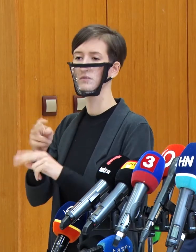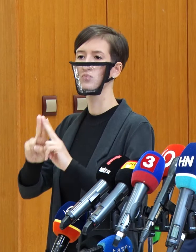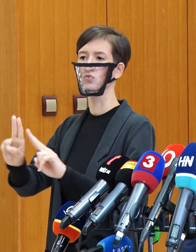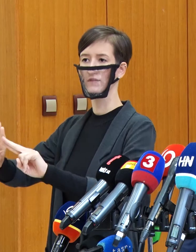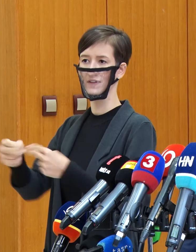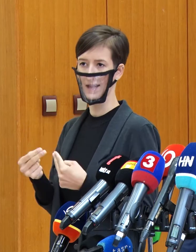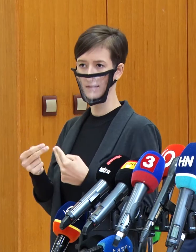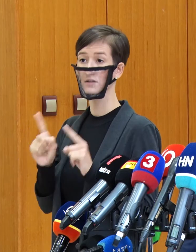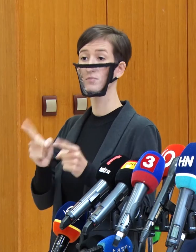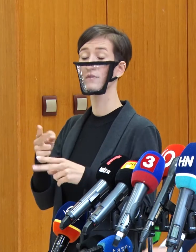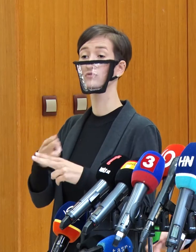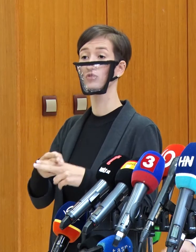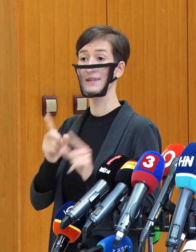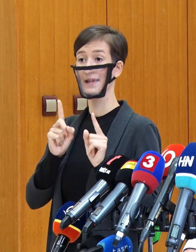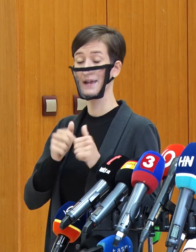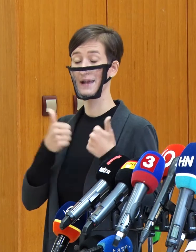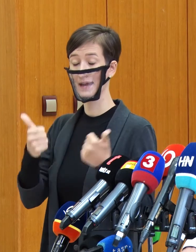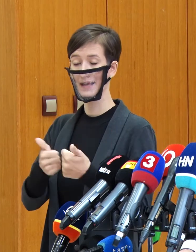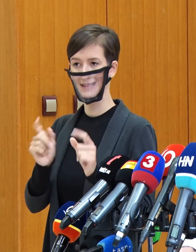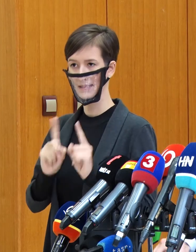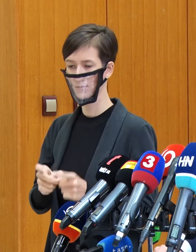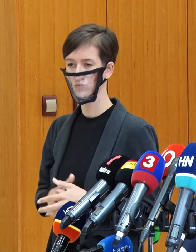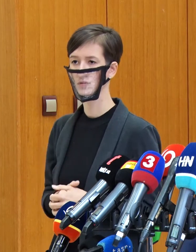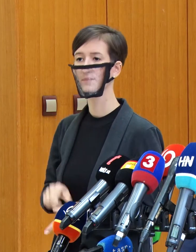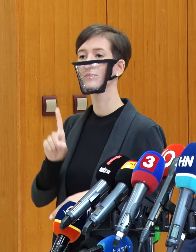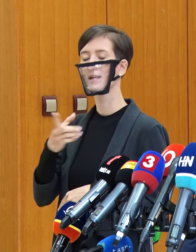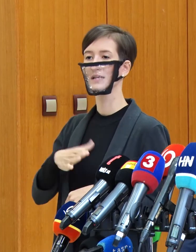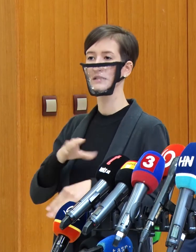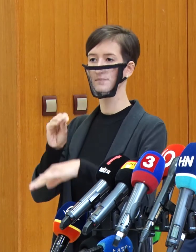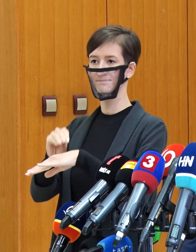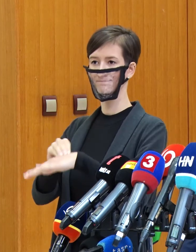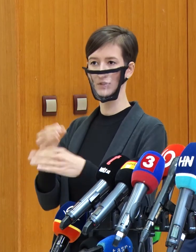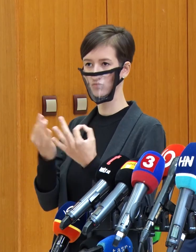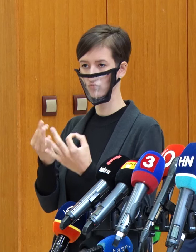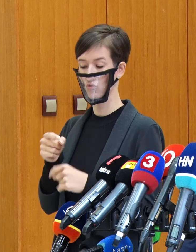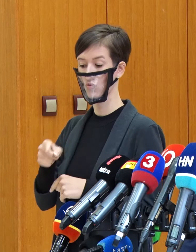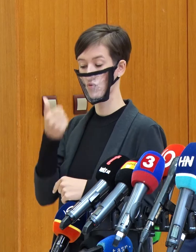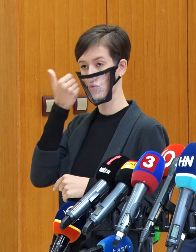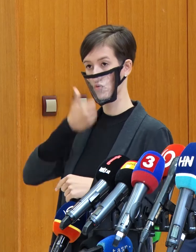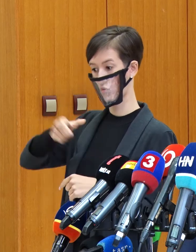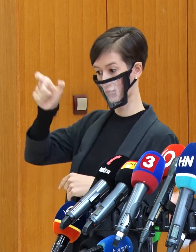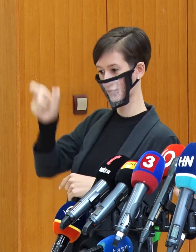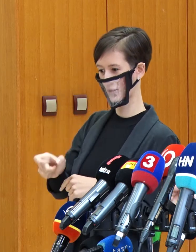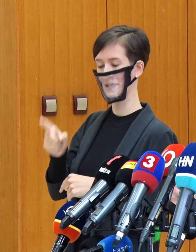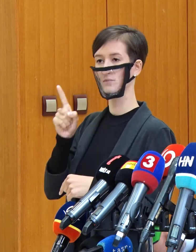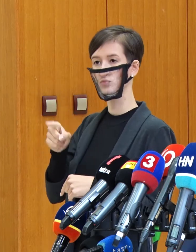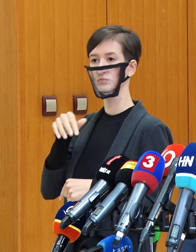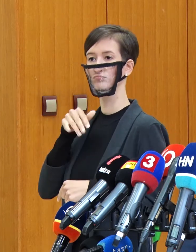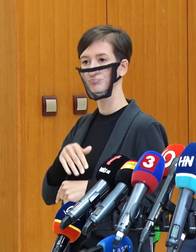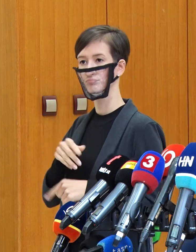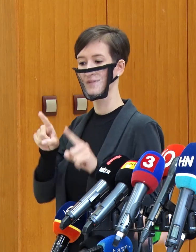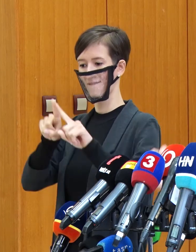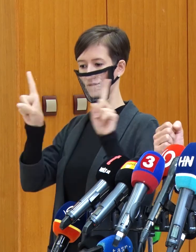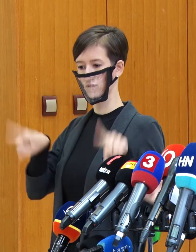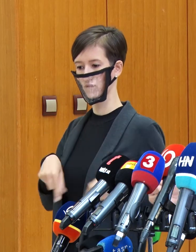ísť naspäť do karantény. Chcem využiť ale tento priestor aj na jeden apel. Je povinnosťou občana mať pri sebe formulár, ktorý